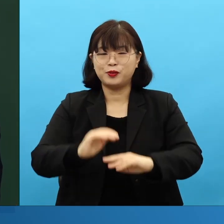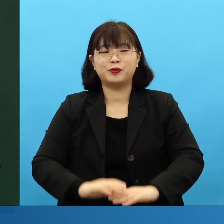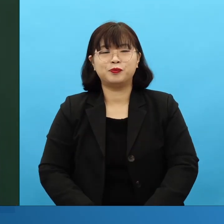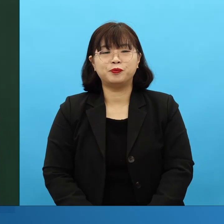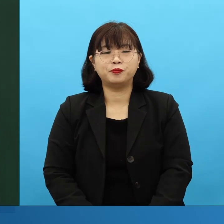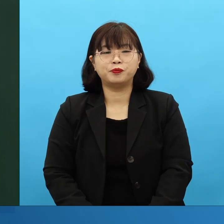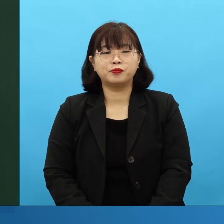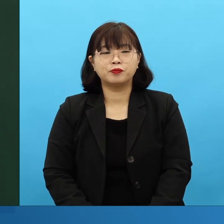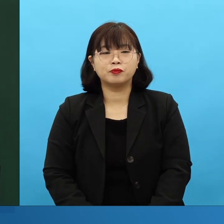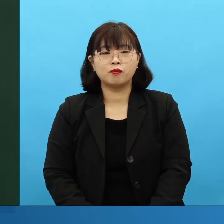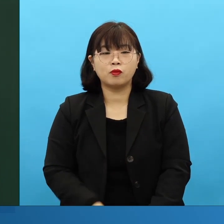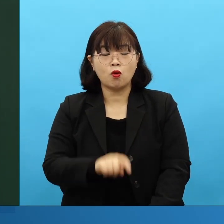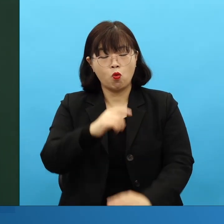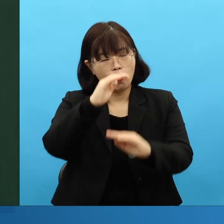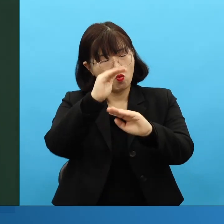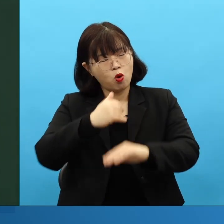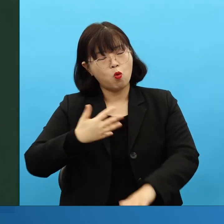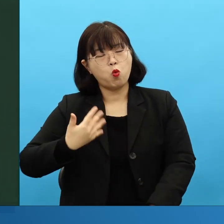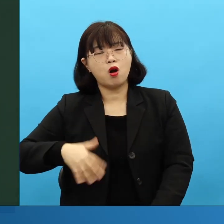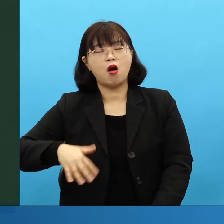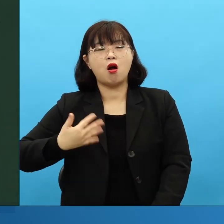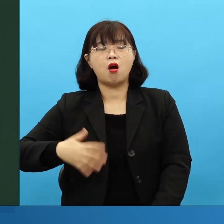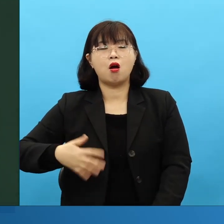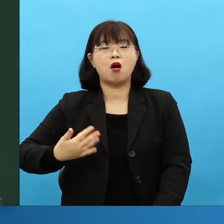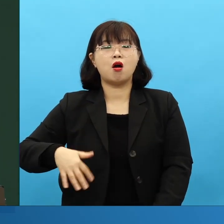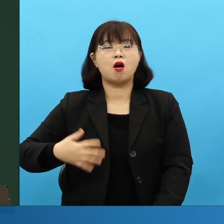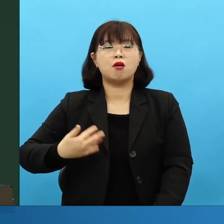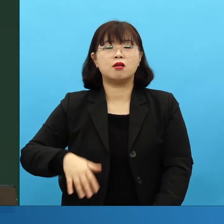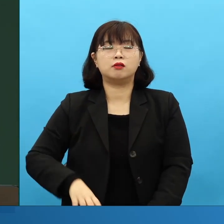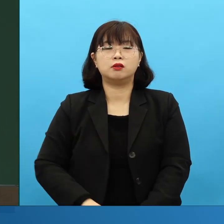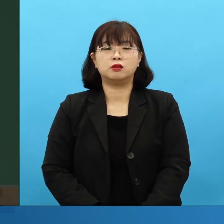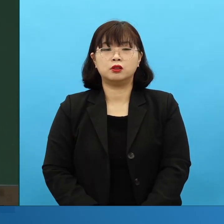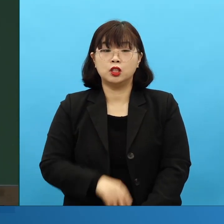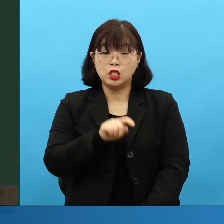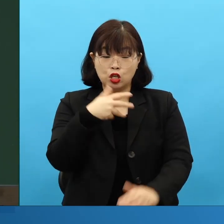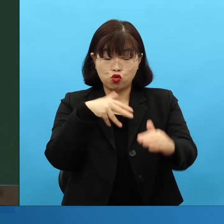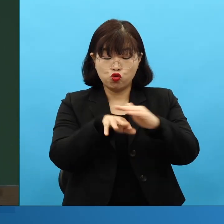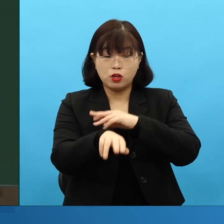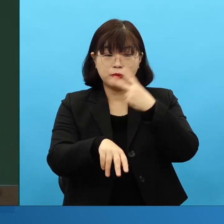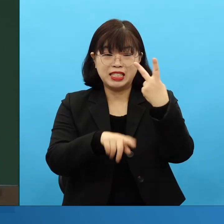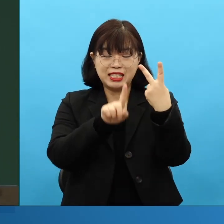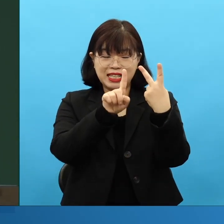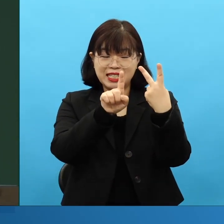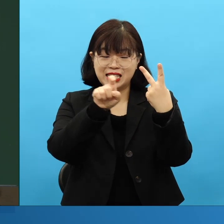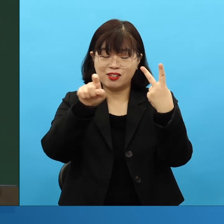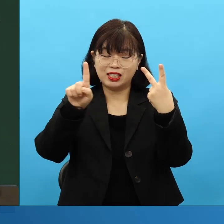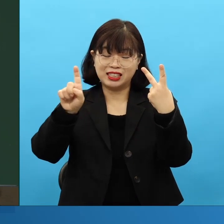엄청난 거예요. 우리가 이 축복으로 팔아야 하는 겁니다. 이때가 언젭니까?